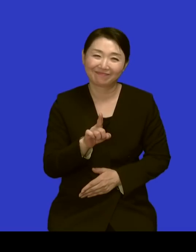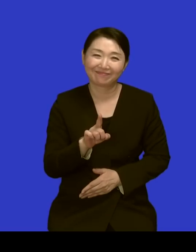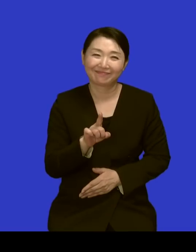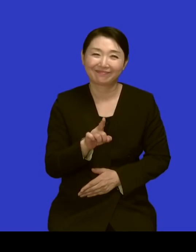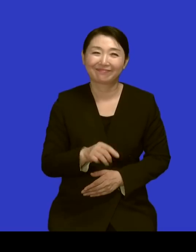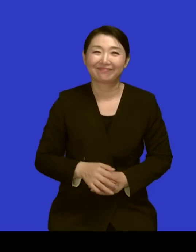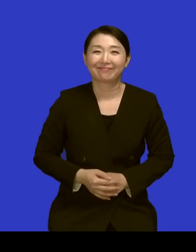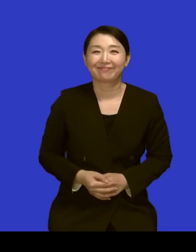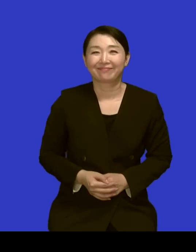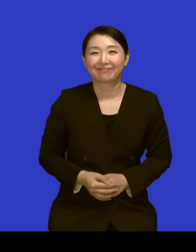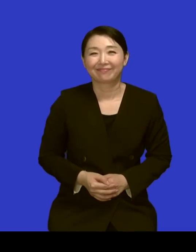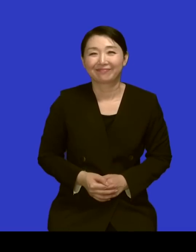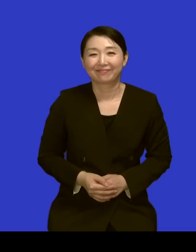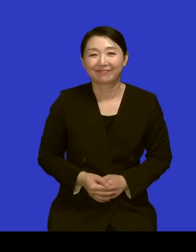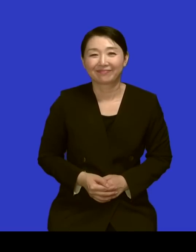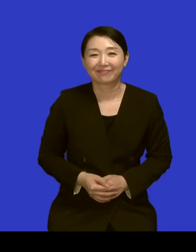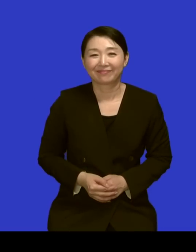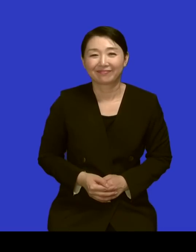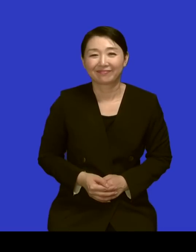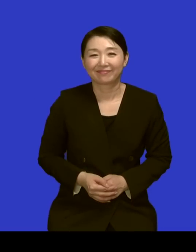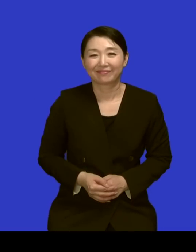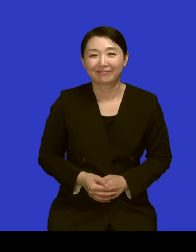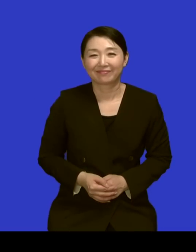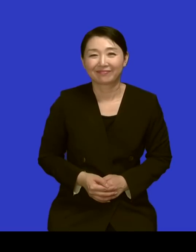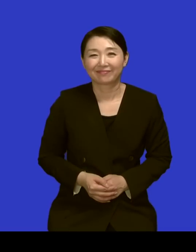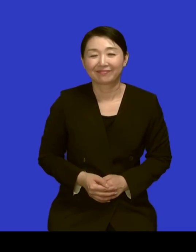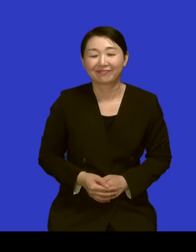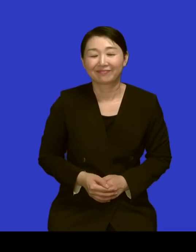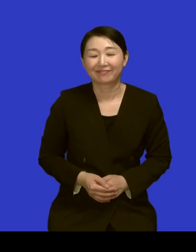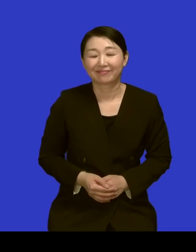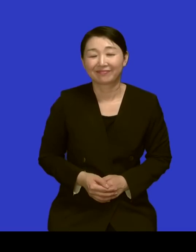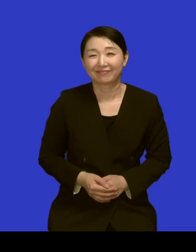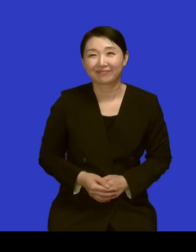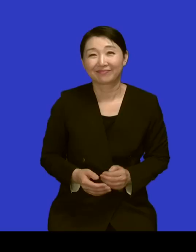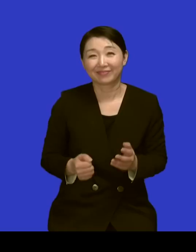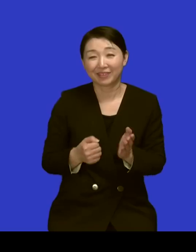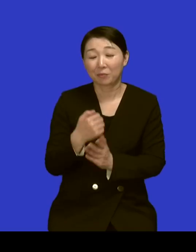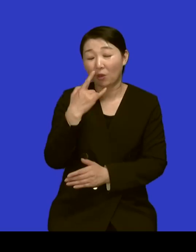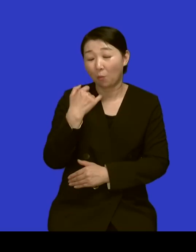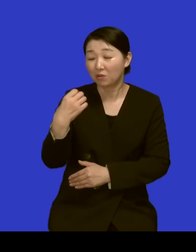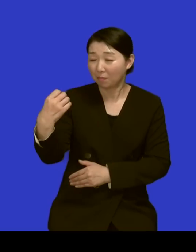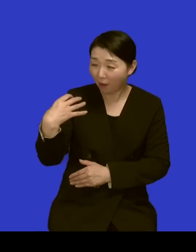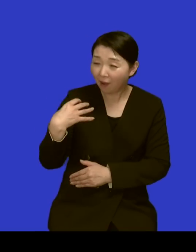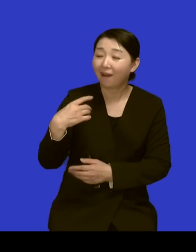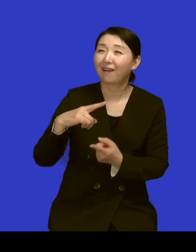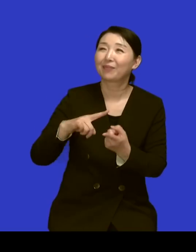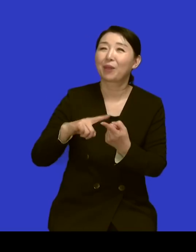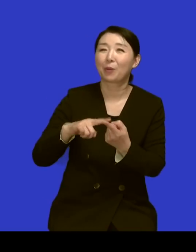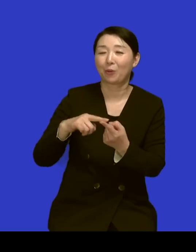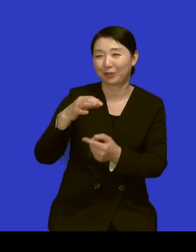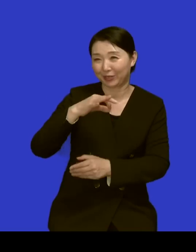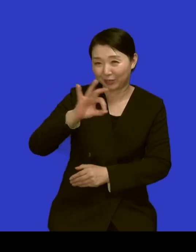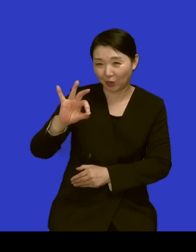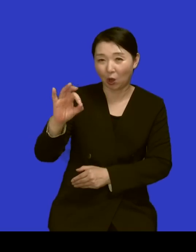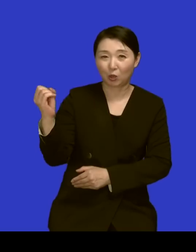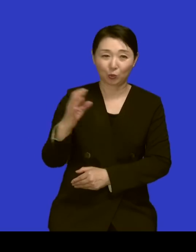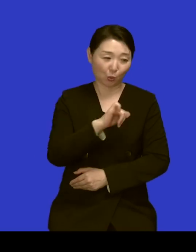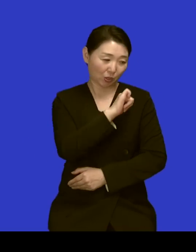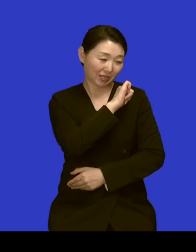이거는 대단한 수용이라는 얘기였고 그 다음에 인내라는 단어는요 또 저희 어머님이